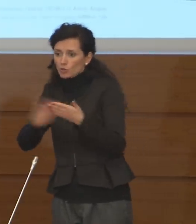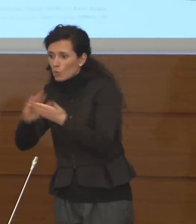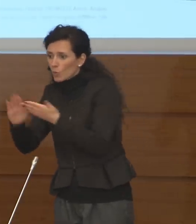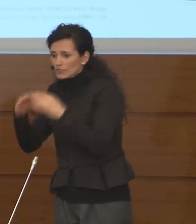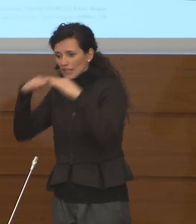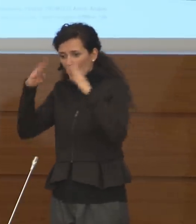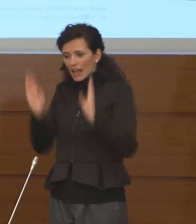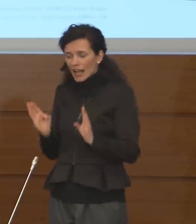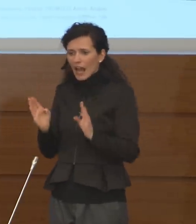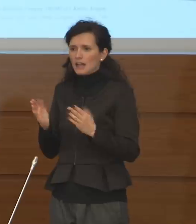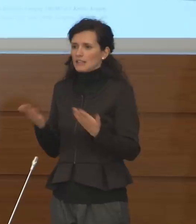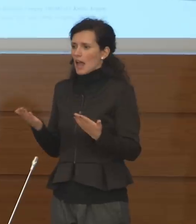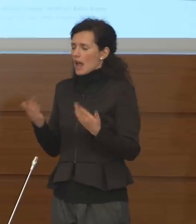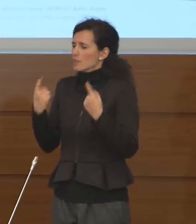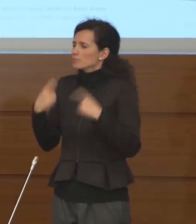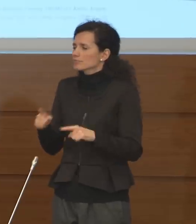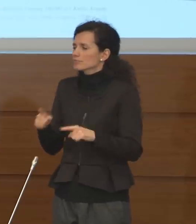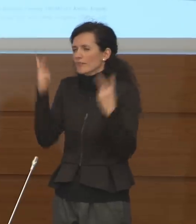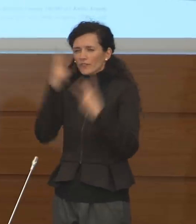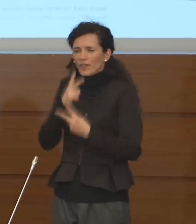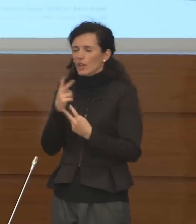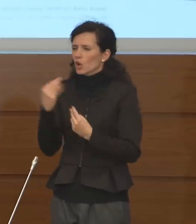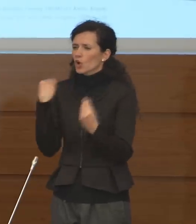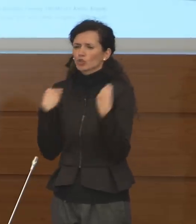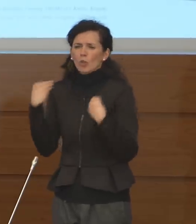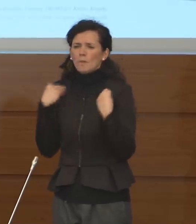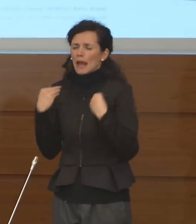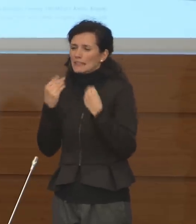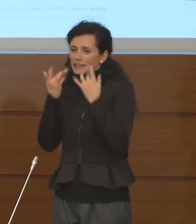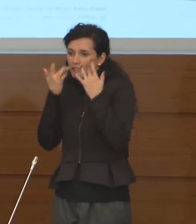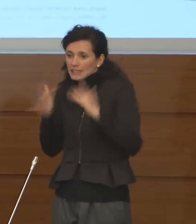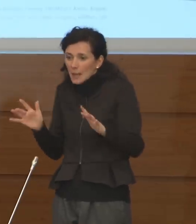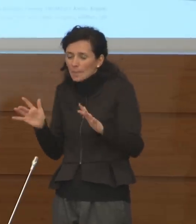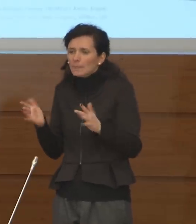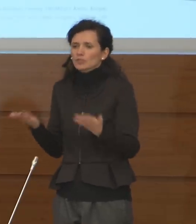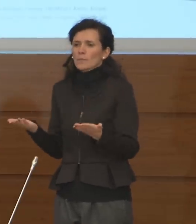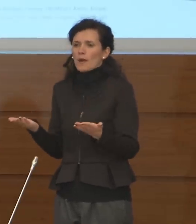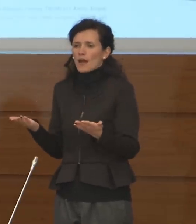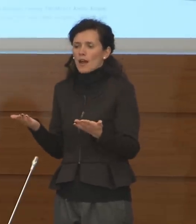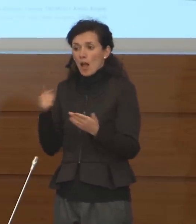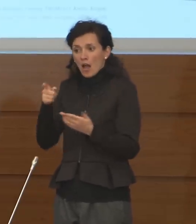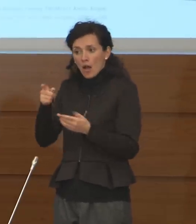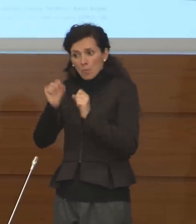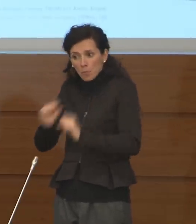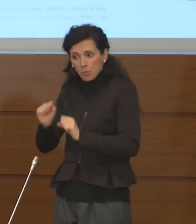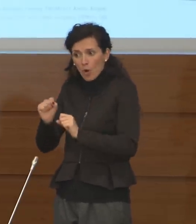in casa? Ecco, sono proprio domande semplici che vorrei...